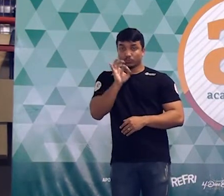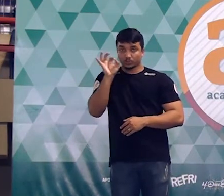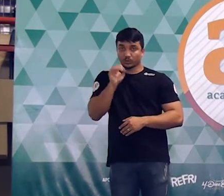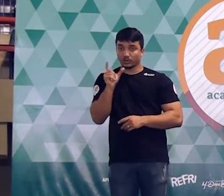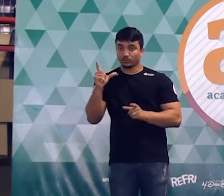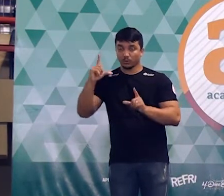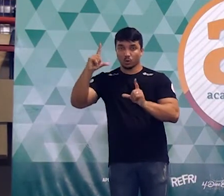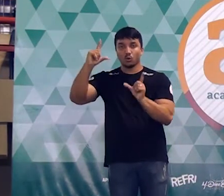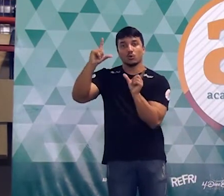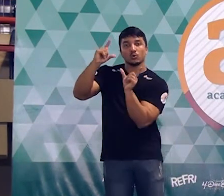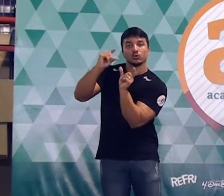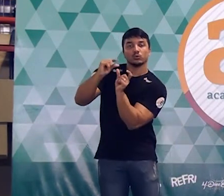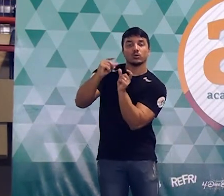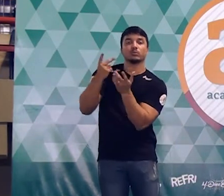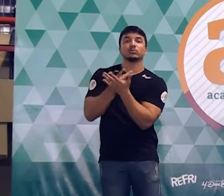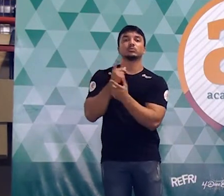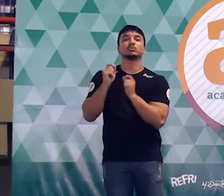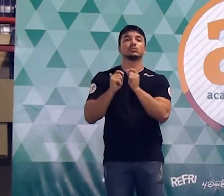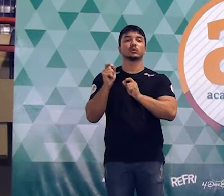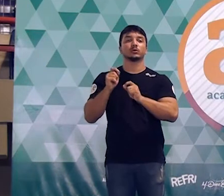o que é que sobra dela?